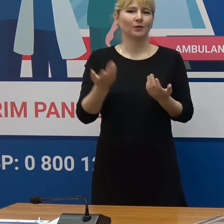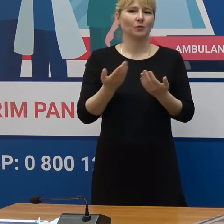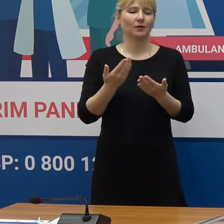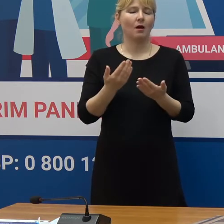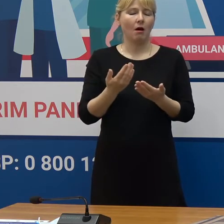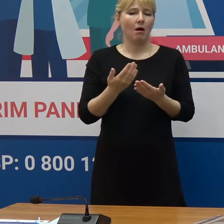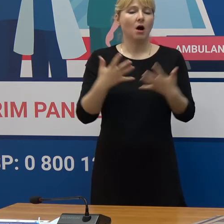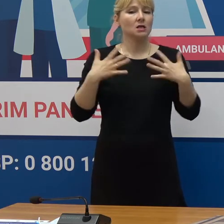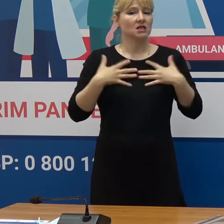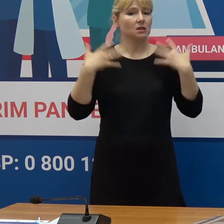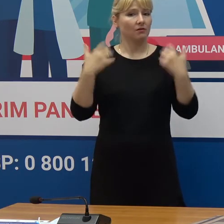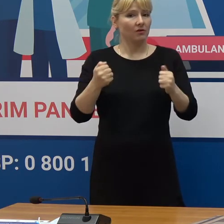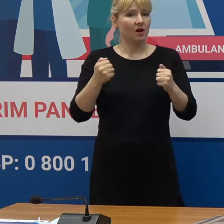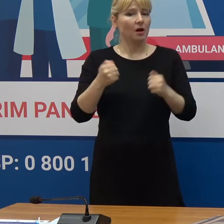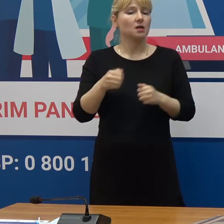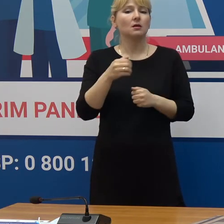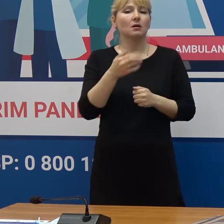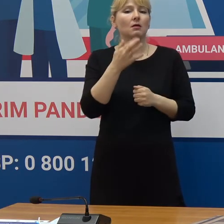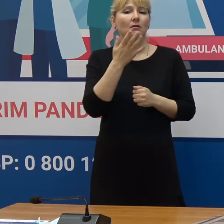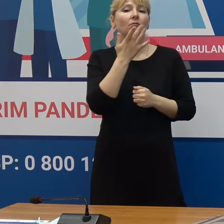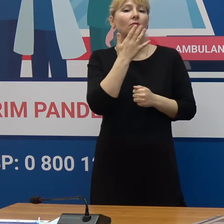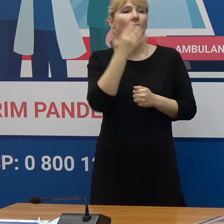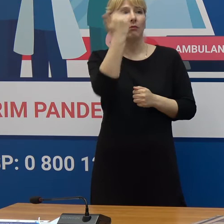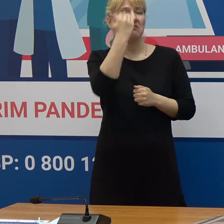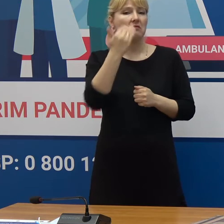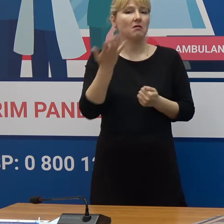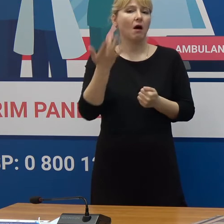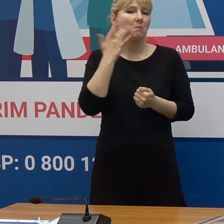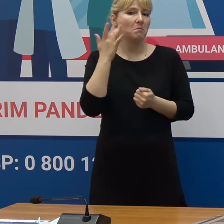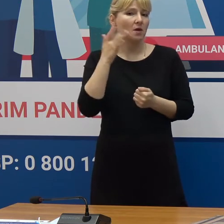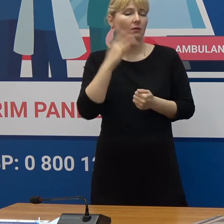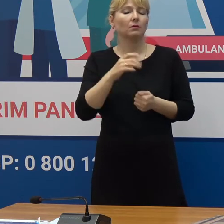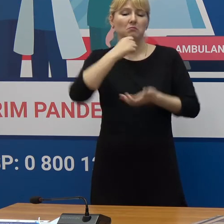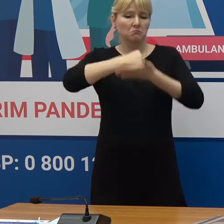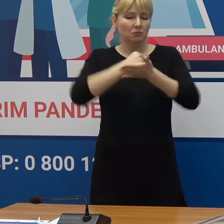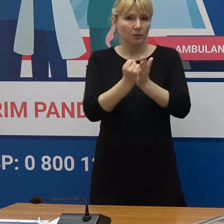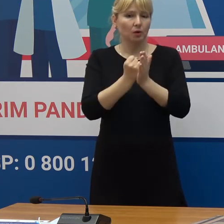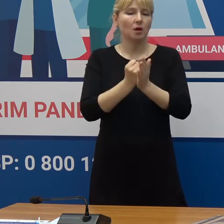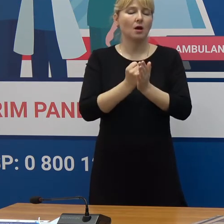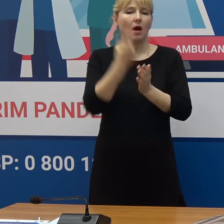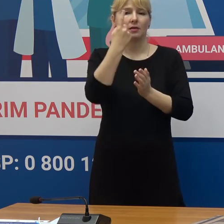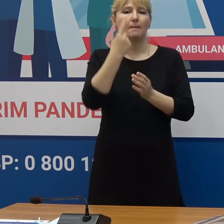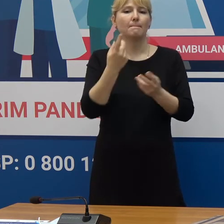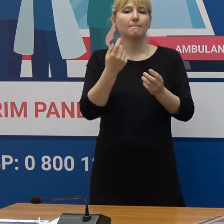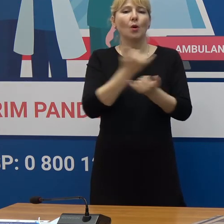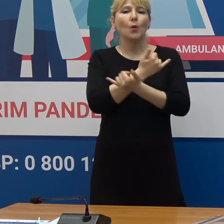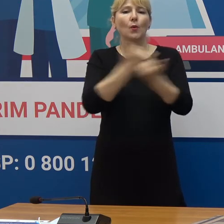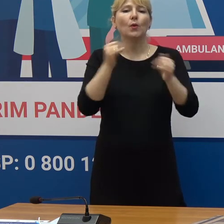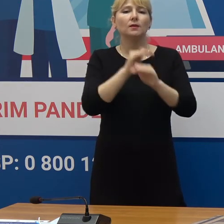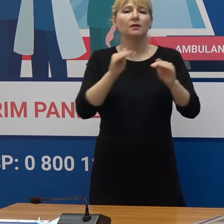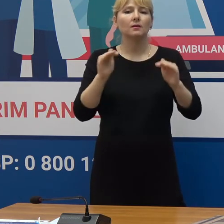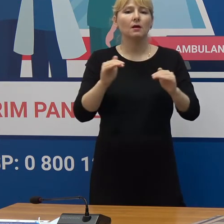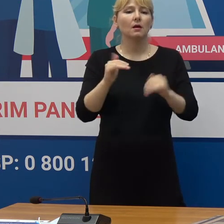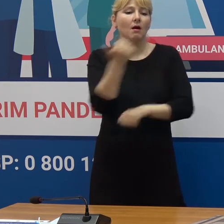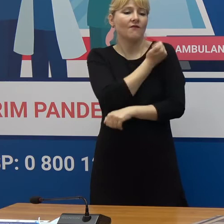Agenția Europeană pentru Medicamente a aprobat primul vaccin COVID-19 pentru copii cu vârsta